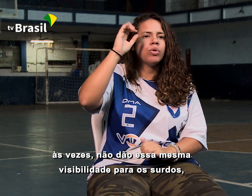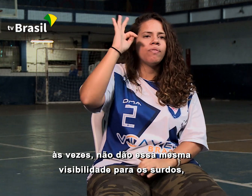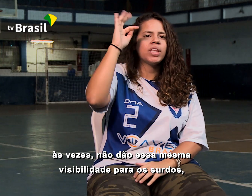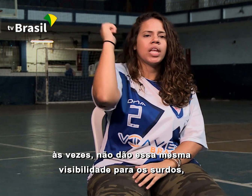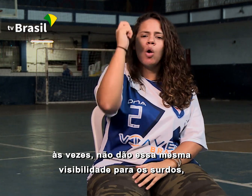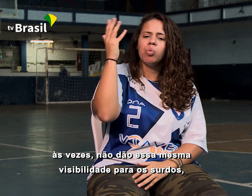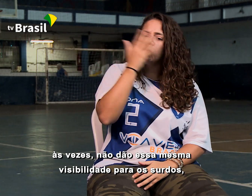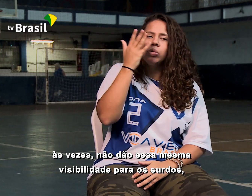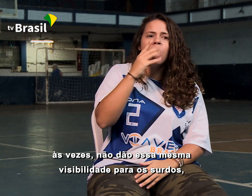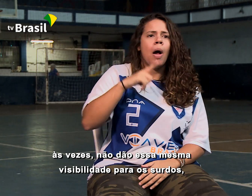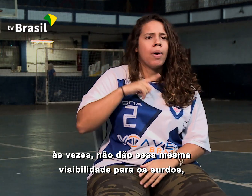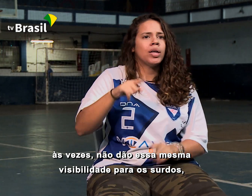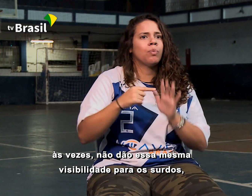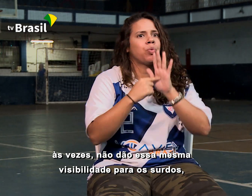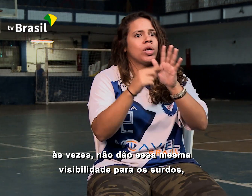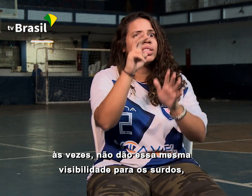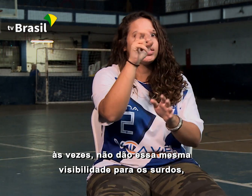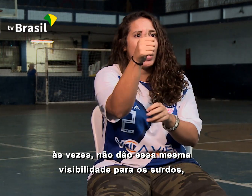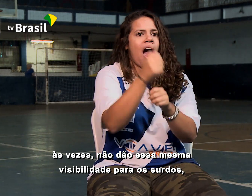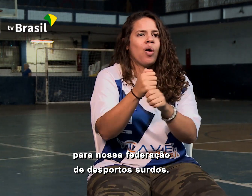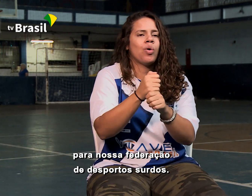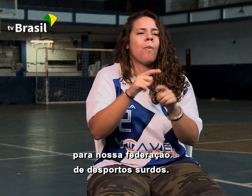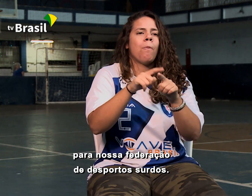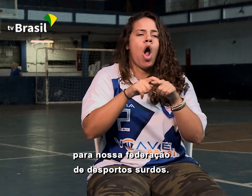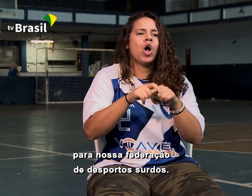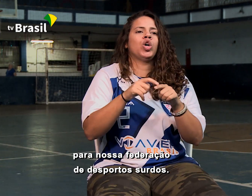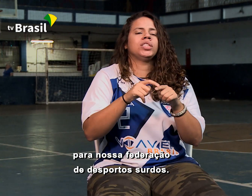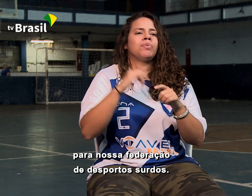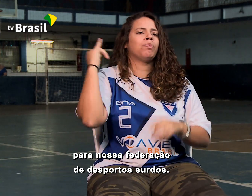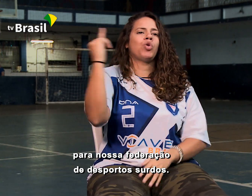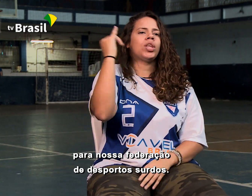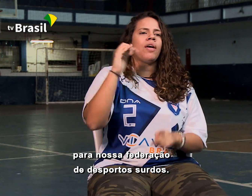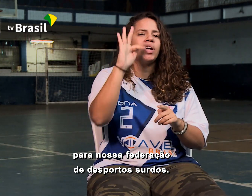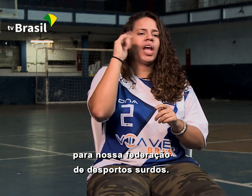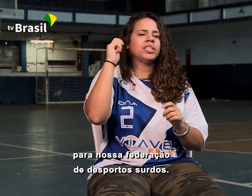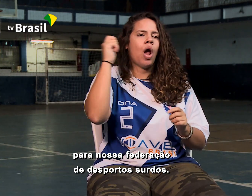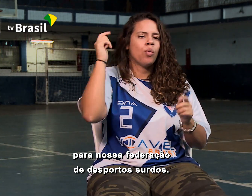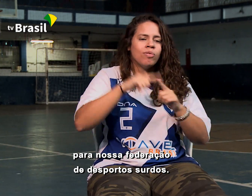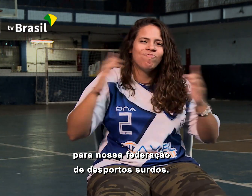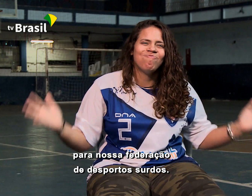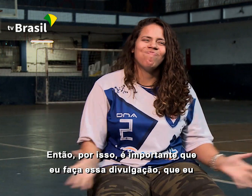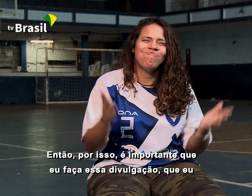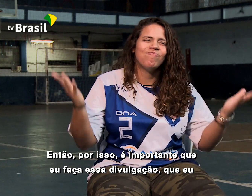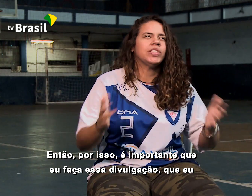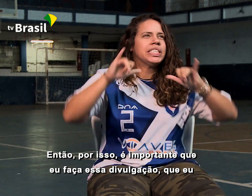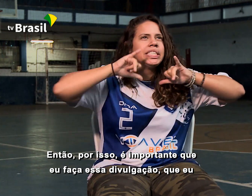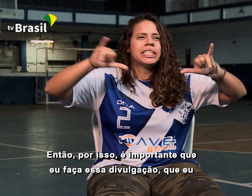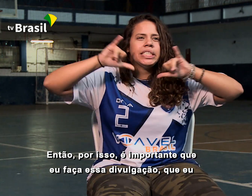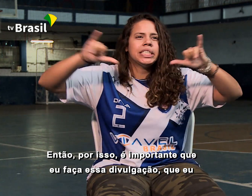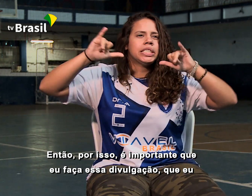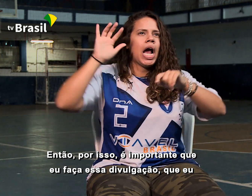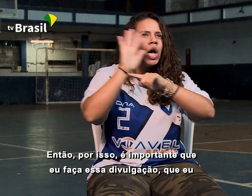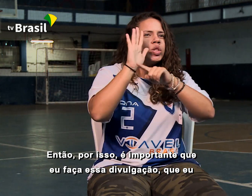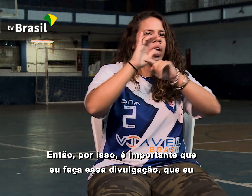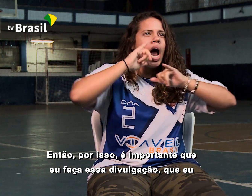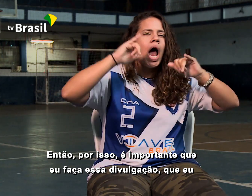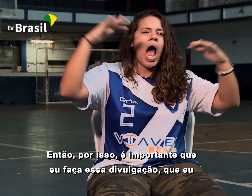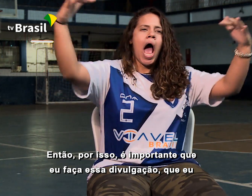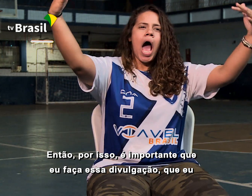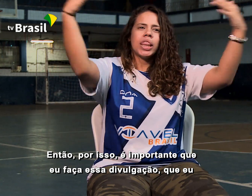mesma visibilidade para os surdos, para a nossa Federação de Desportos Surdos. Então, por isso, é importante que eu faça essa divulgação,